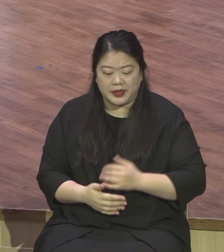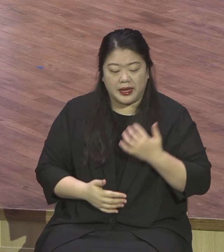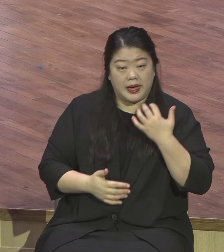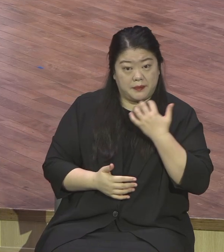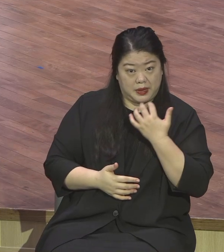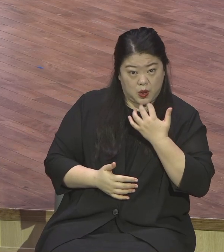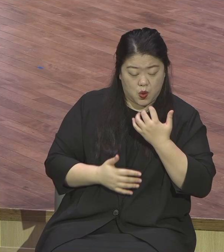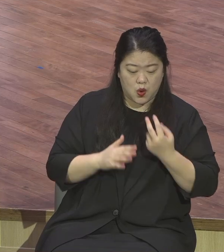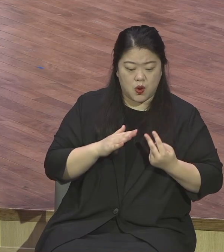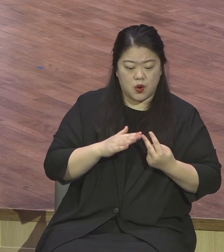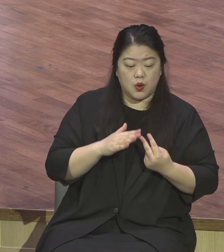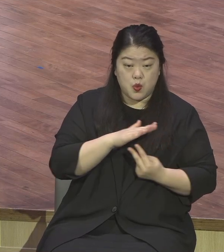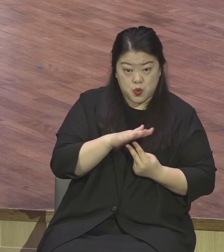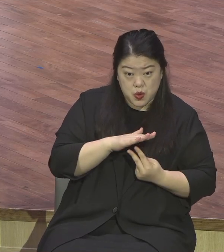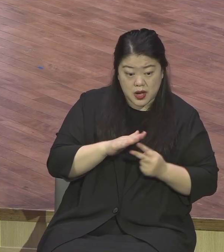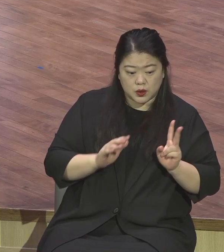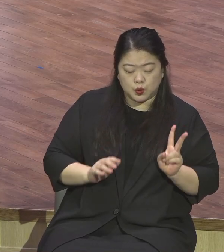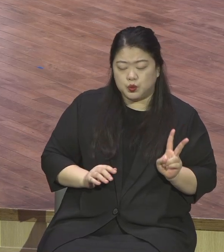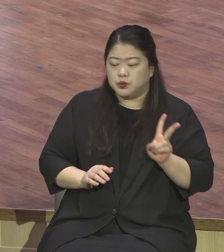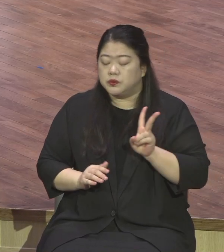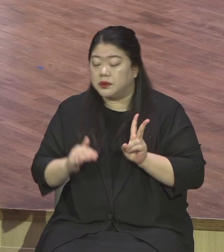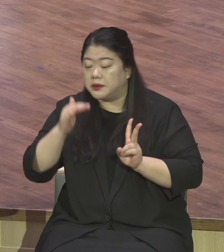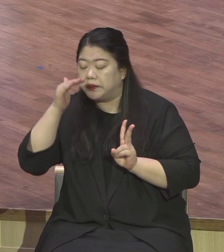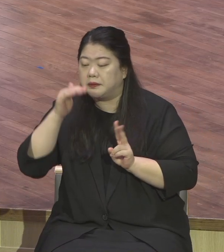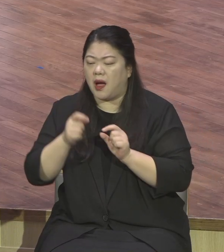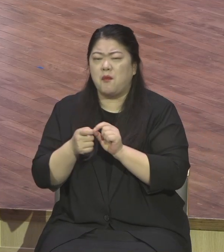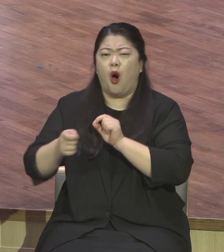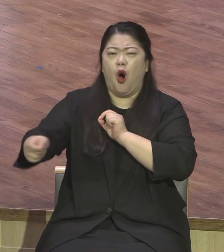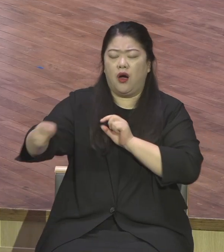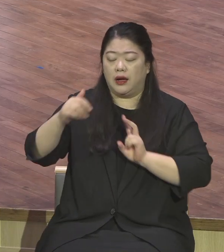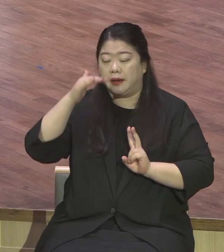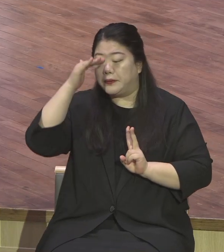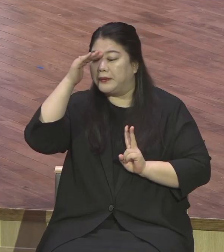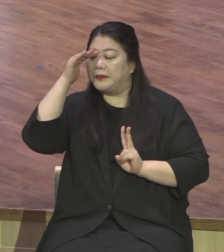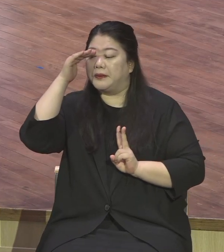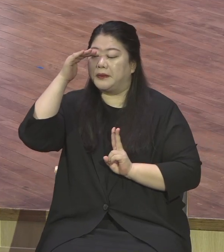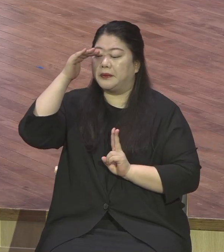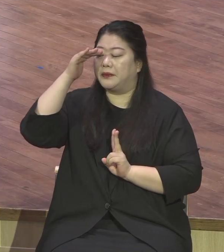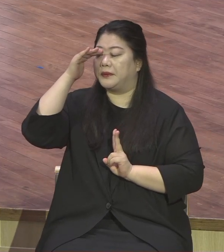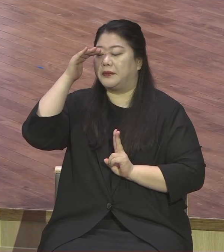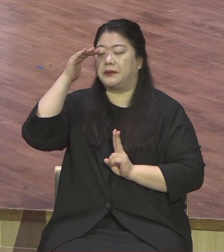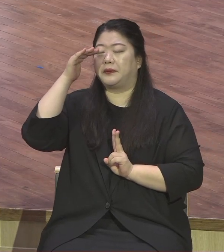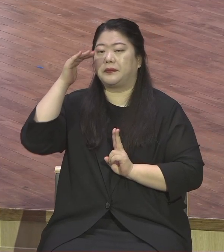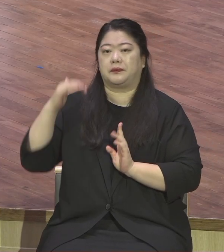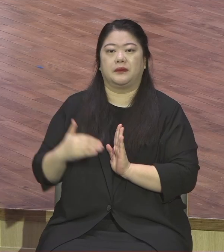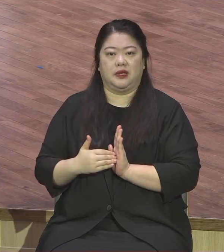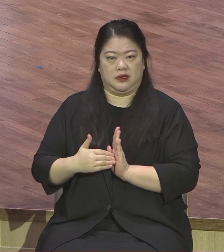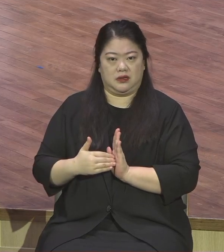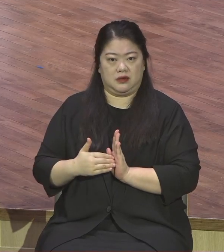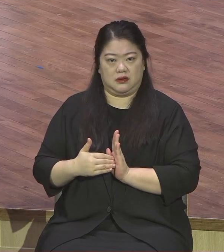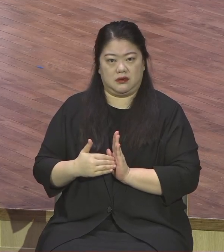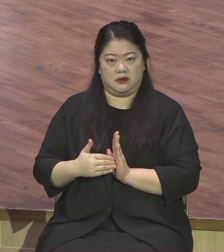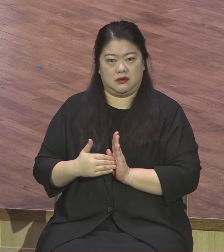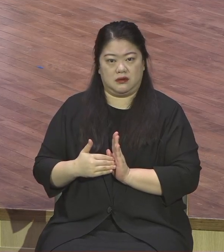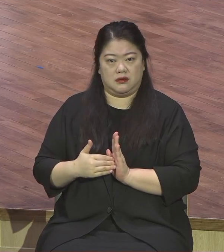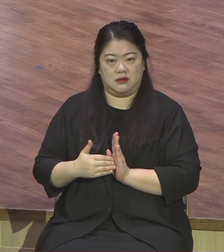그 장면을 보았습니다. 그런데 여기서 예기치 못한 사건이 터졌습니다. 그것이 바로 베드로가